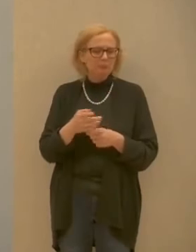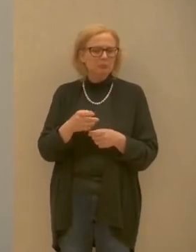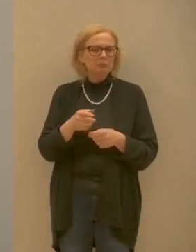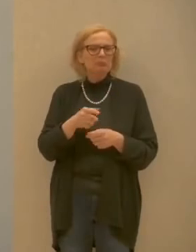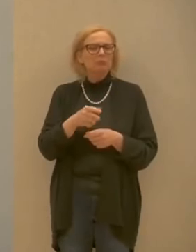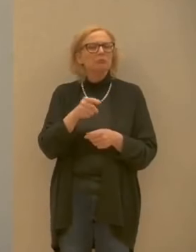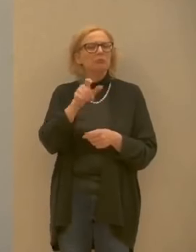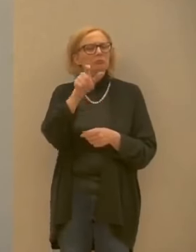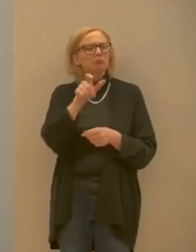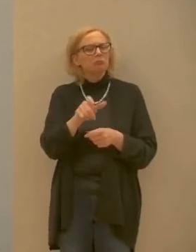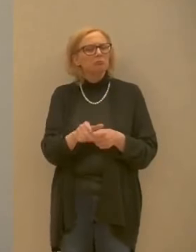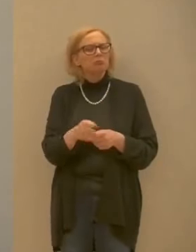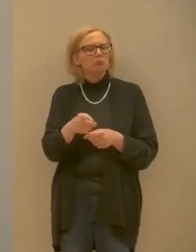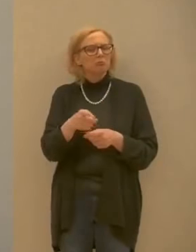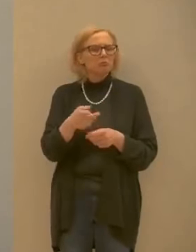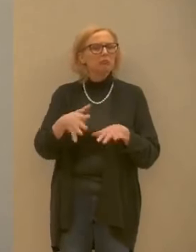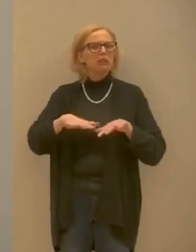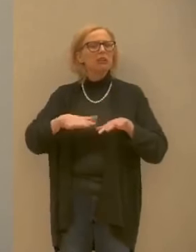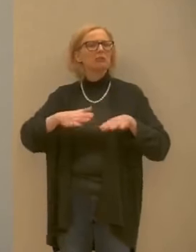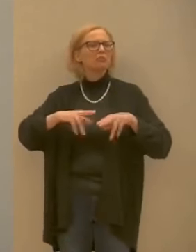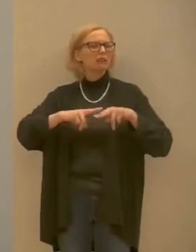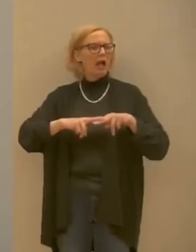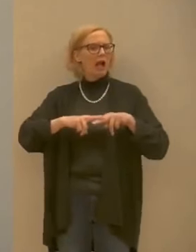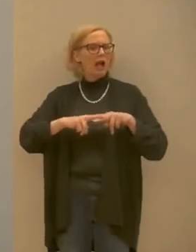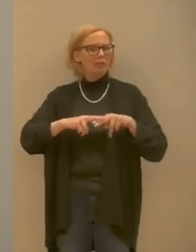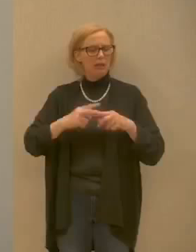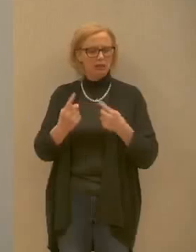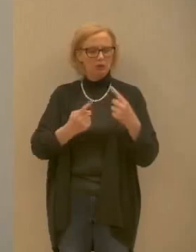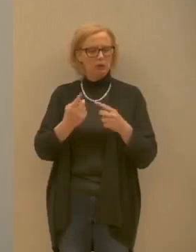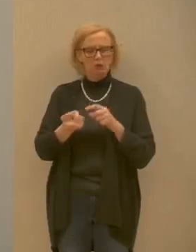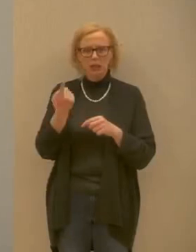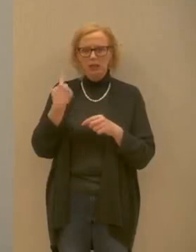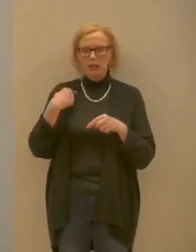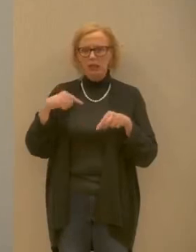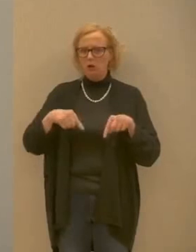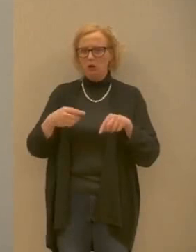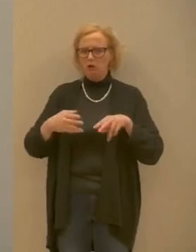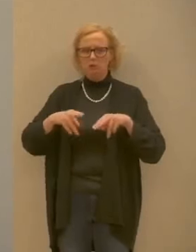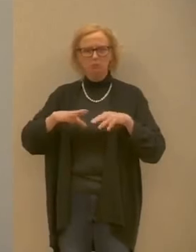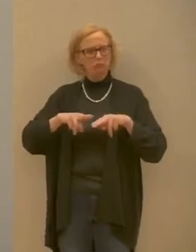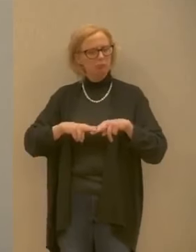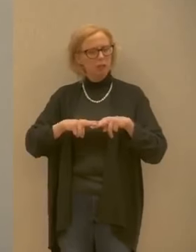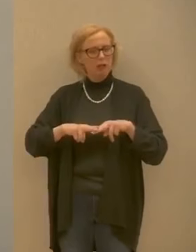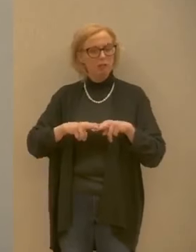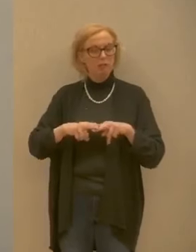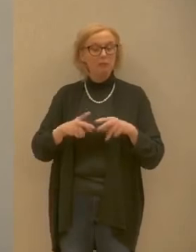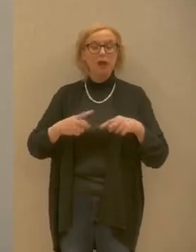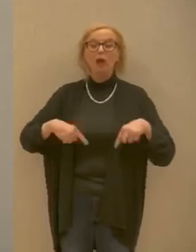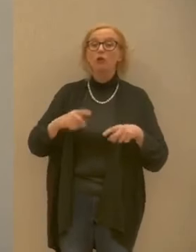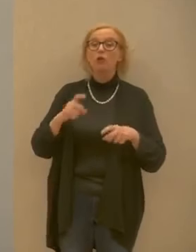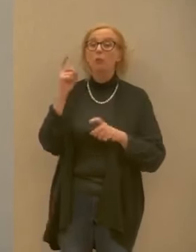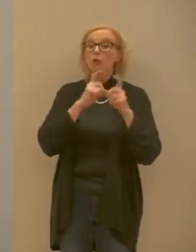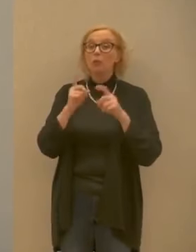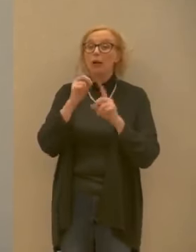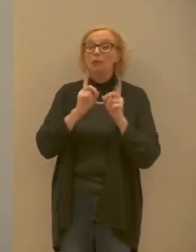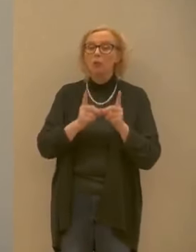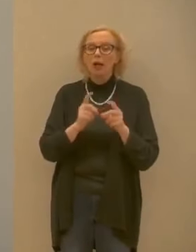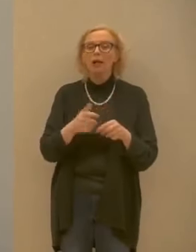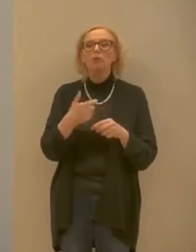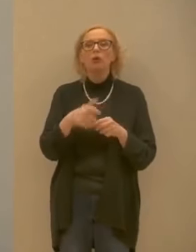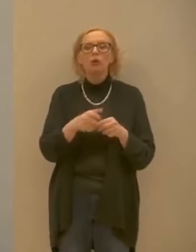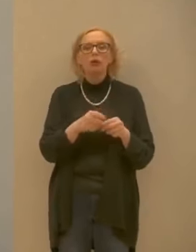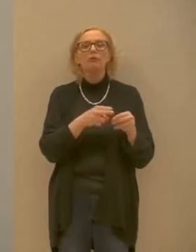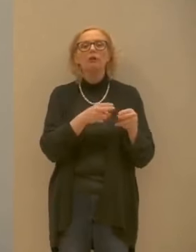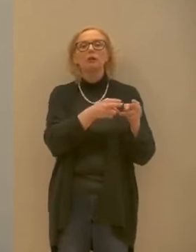condizioni di ieri l'elemento che ci preoccupa è la crescita dei posti di terapia intensiva cioè i